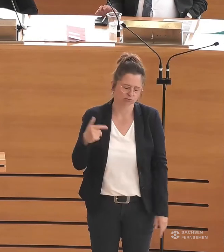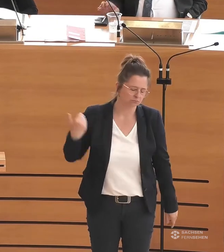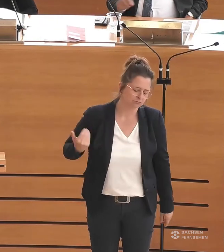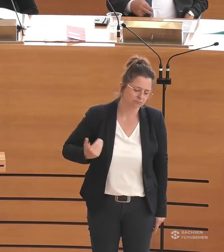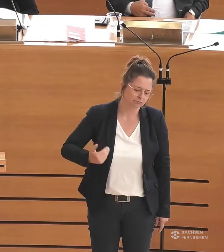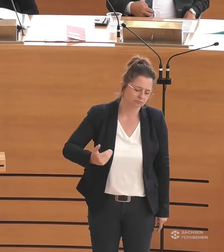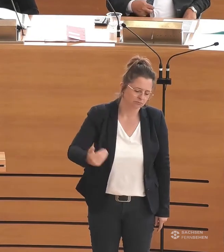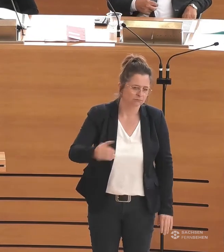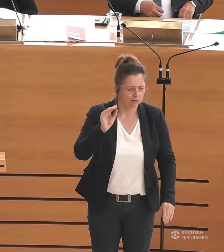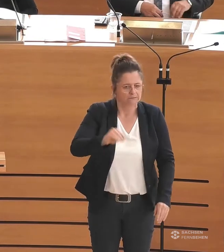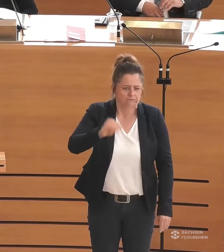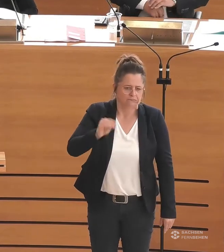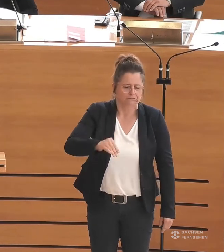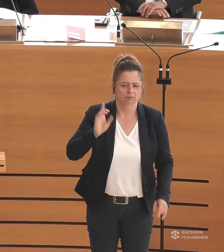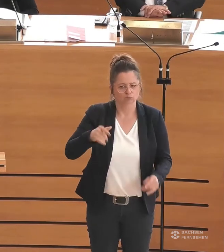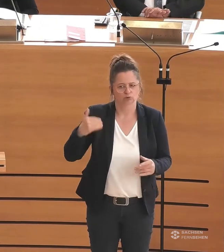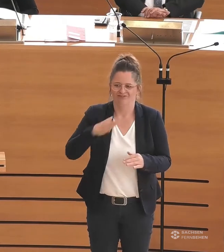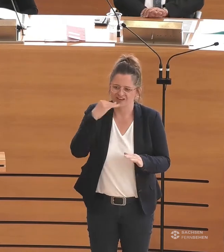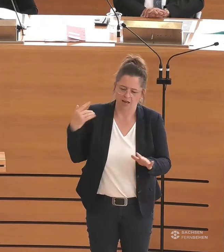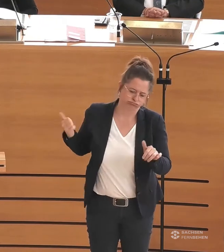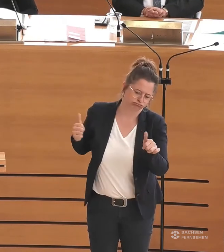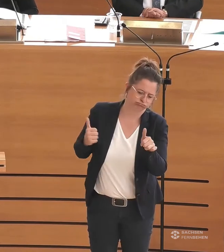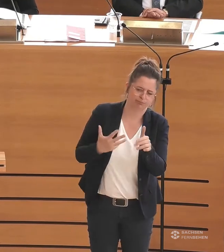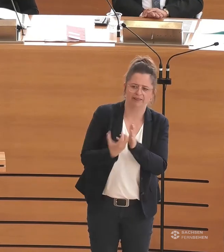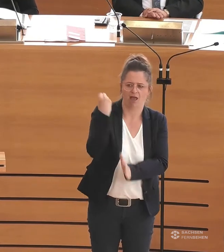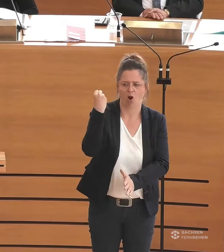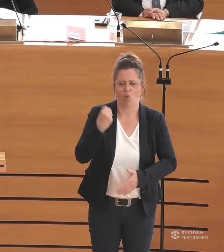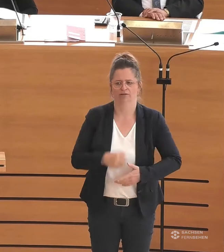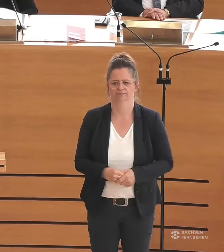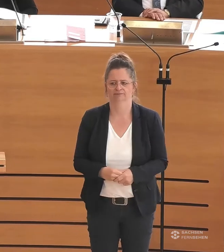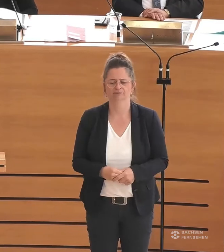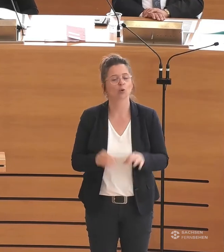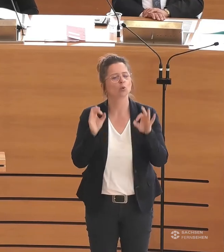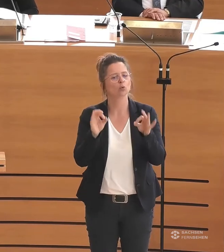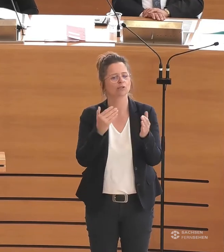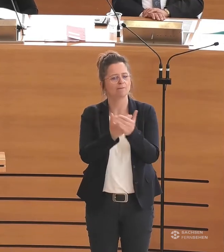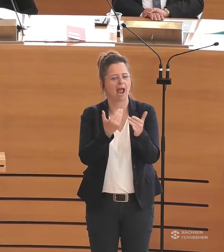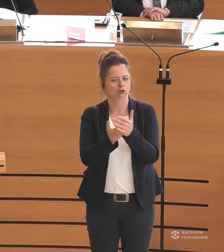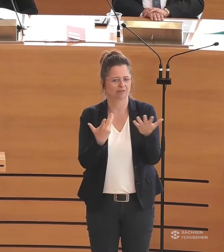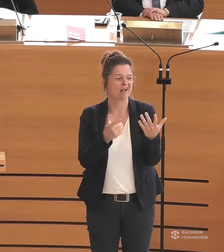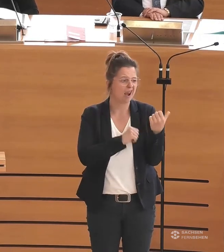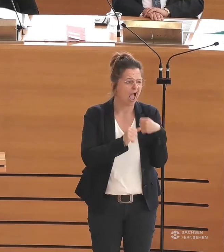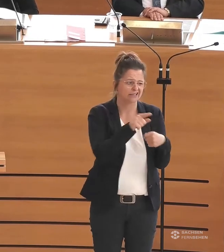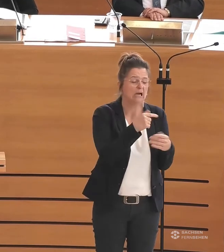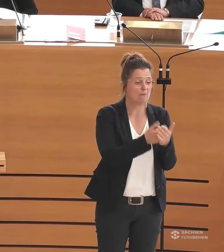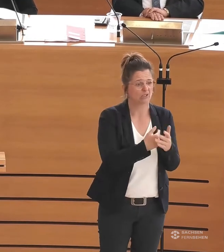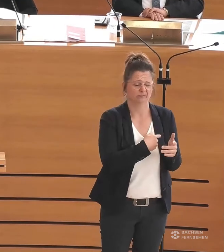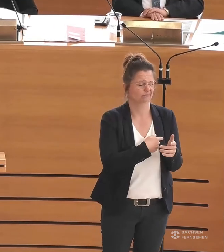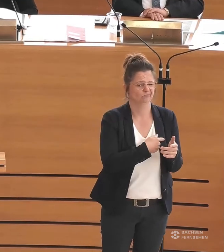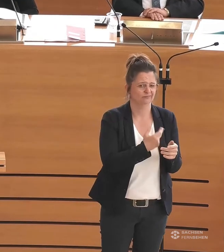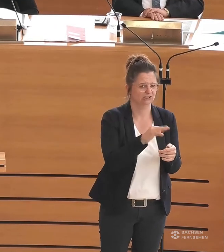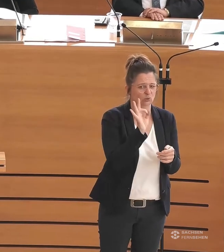sagen. Da haben wir wirklich noch einiges nachzuholen. Ein gutes Beispiel, und deswegen nenne ich das hier noch mal oder leider ein nicht so gutes Beispiel,